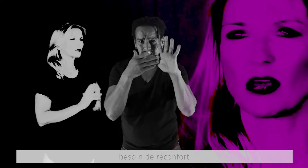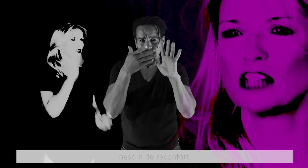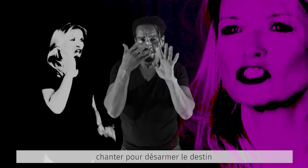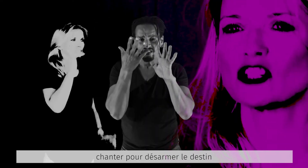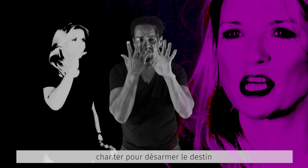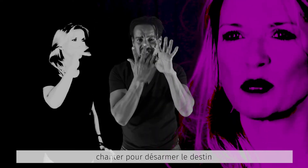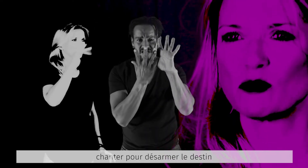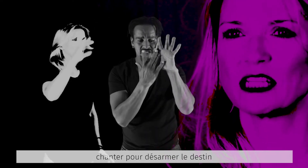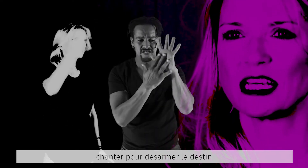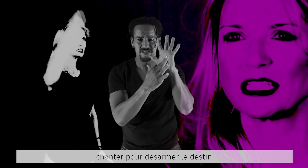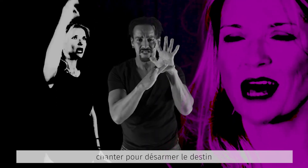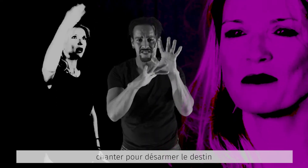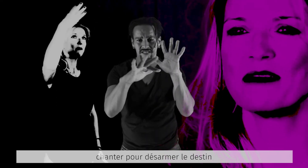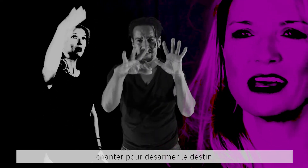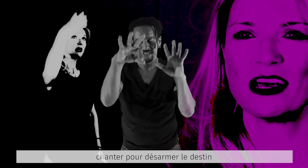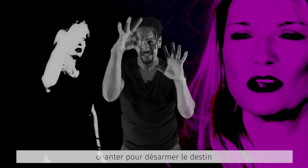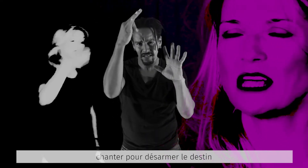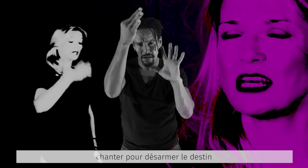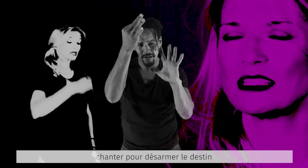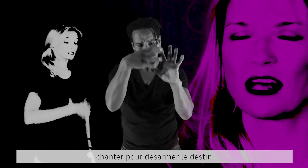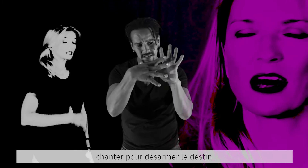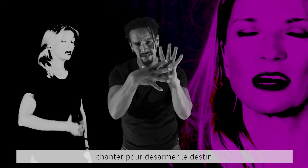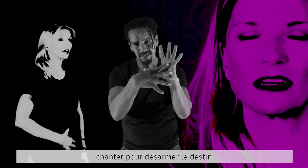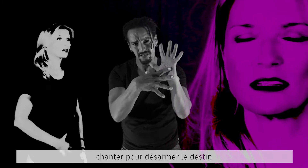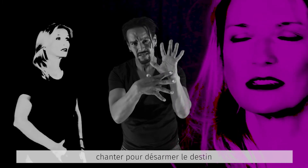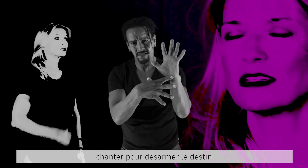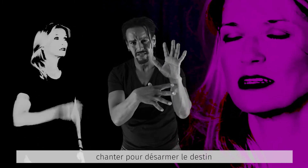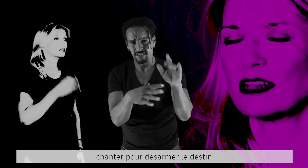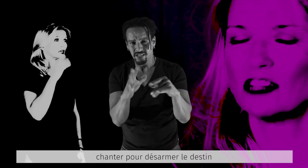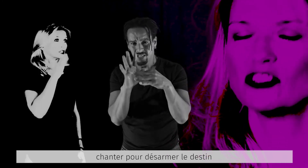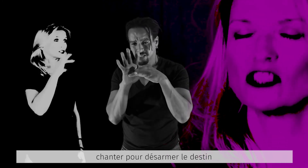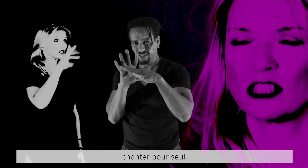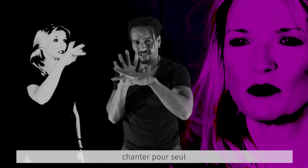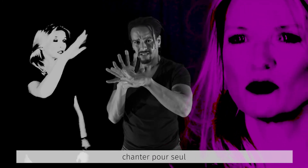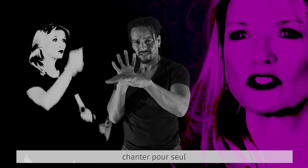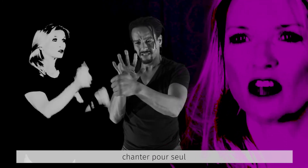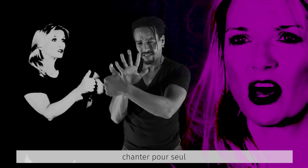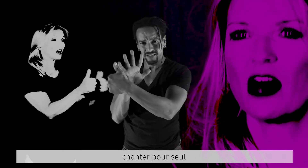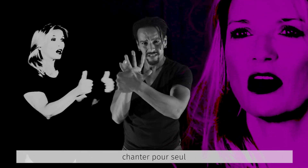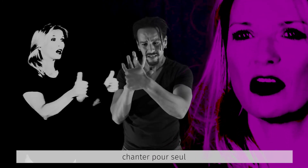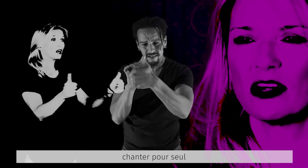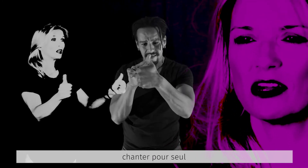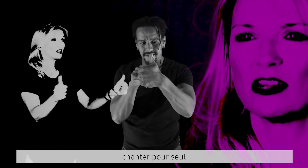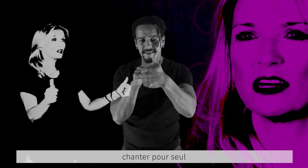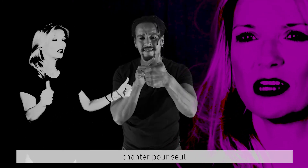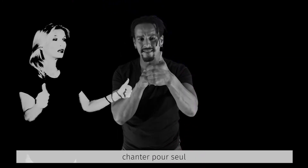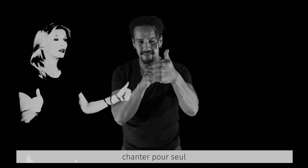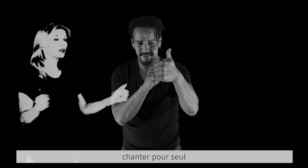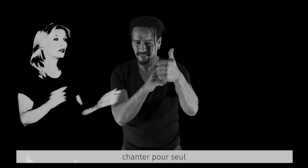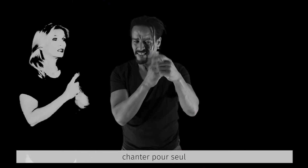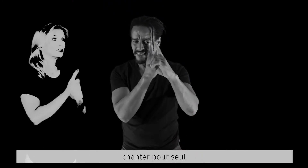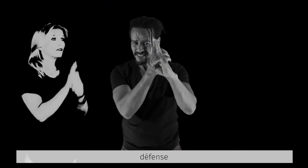Chanter pour désarmer le destin Chanter pour seule